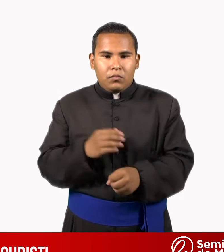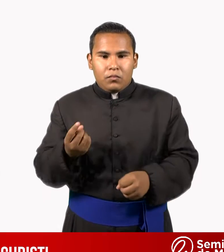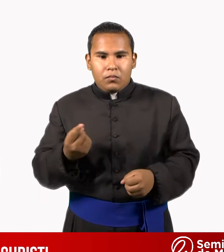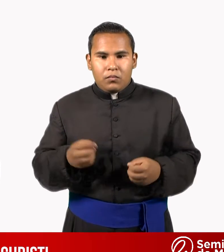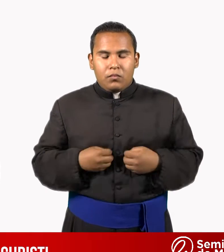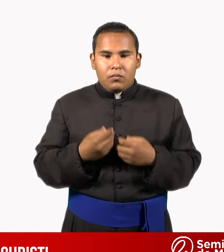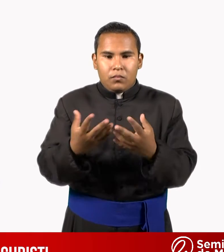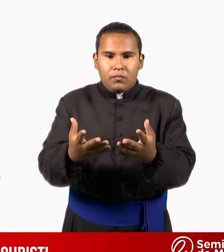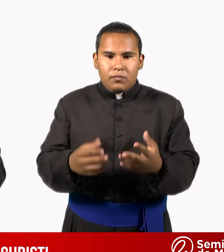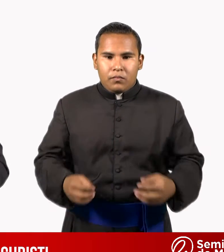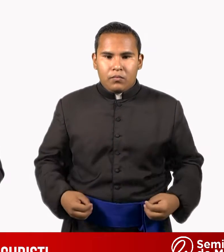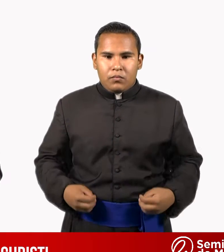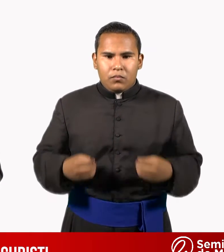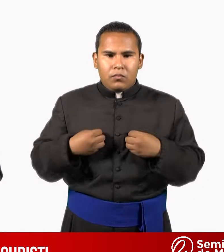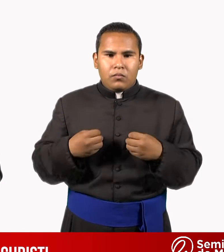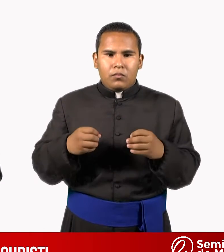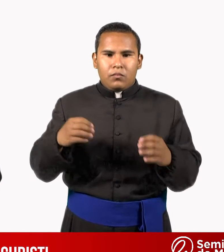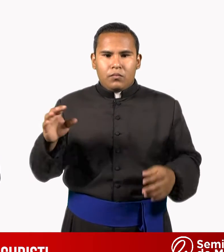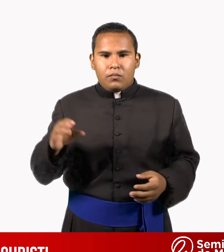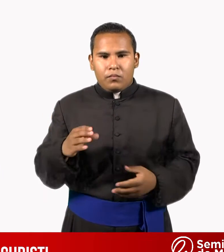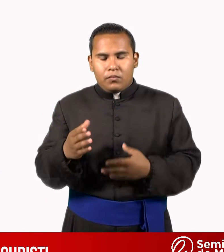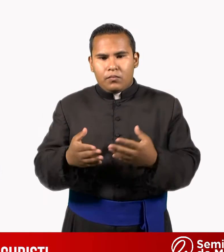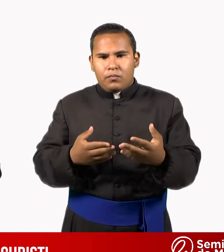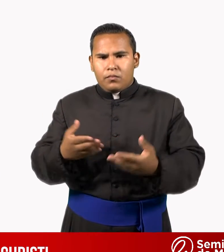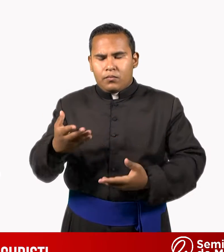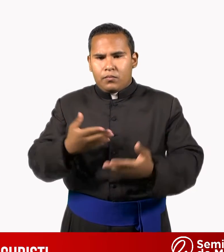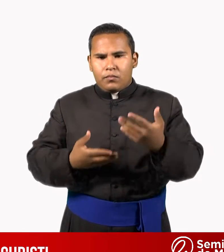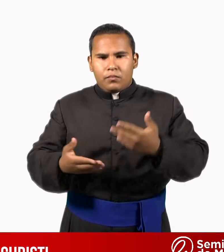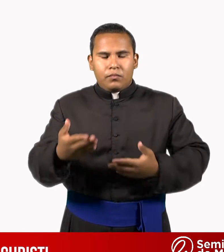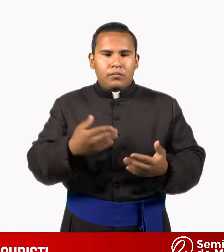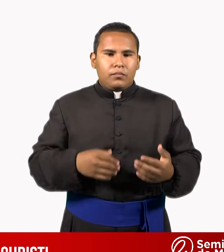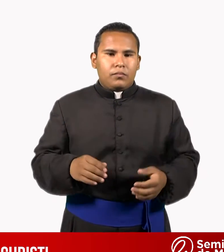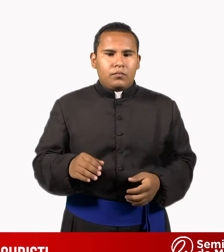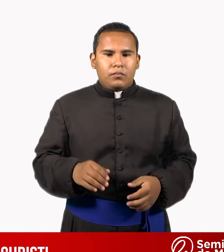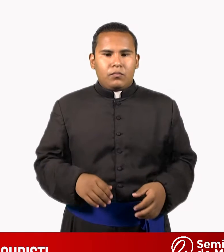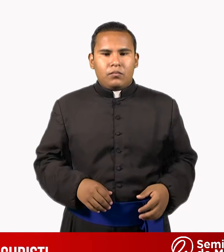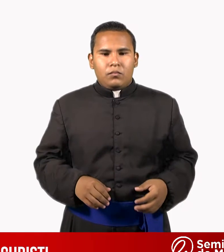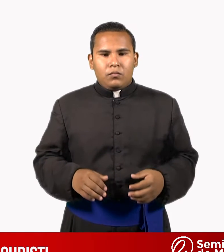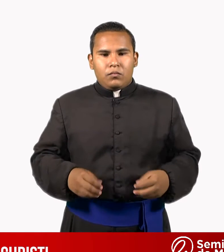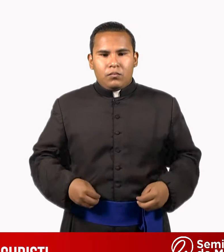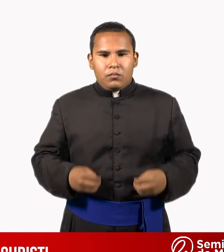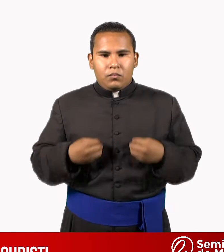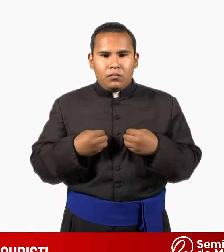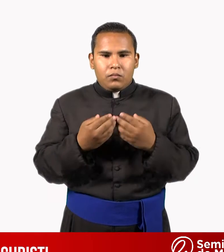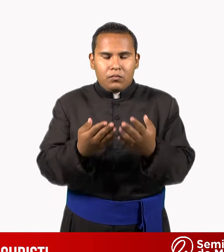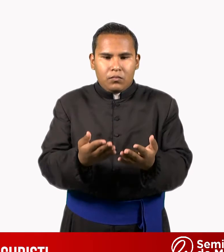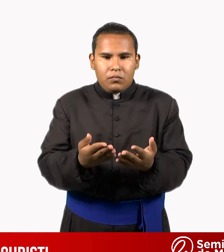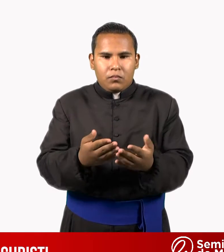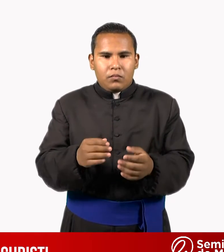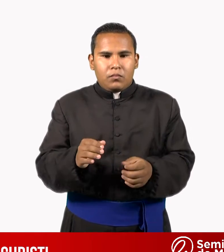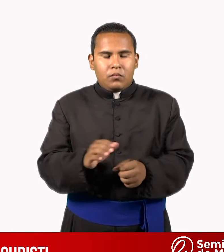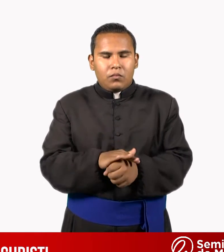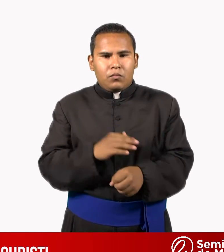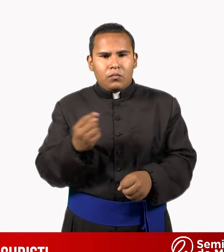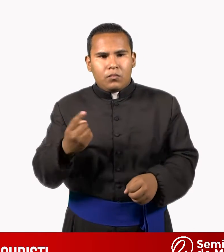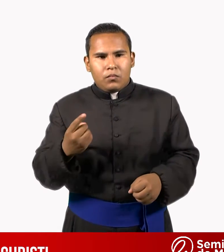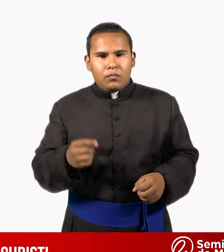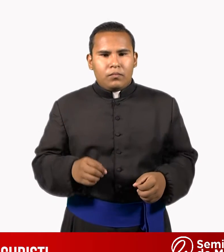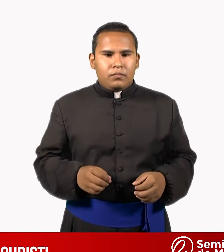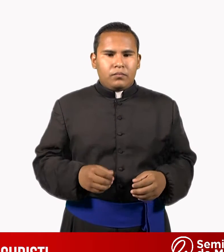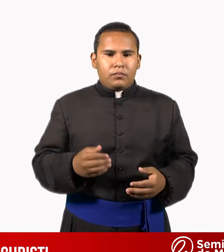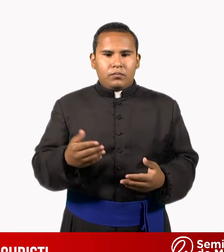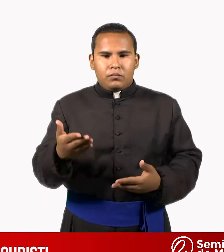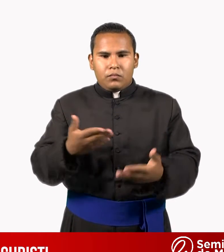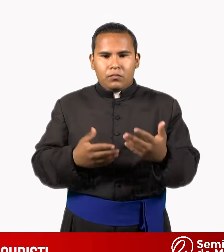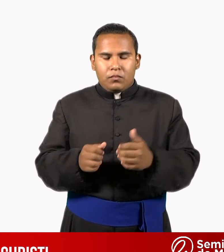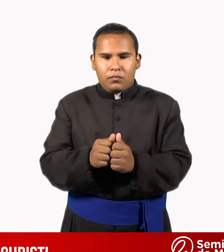convive. Se da vida porque además de compartir el